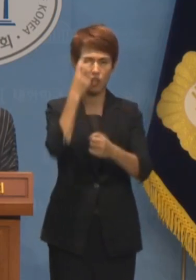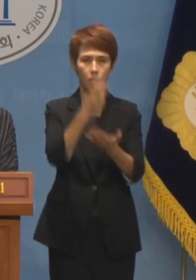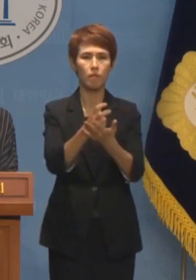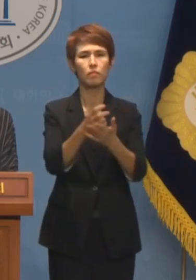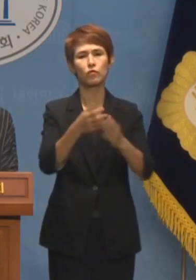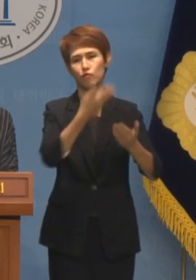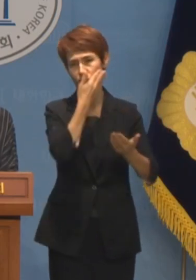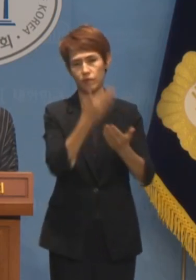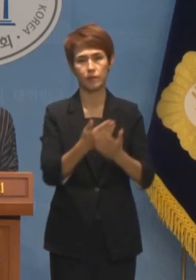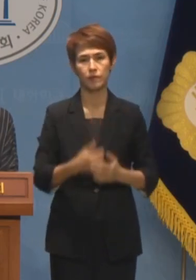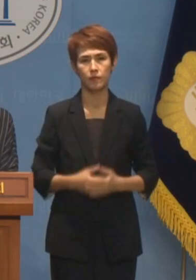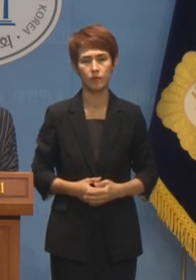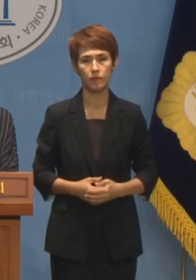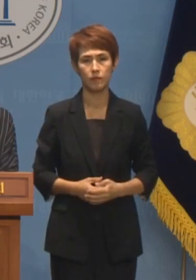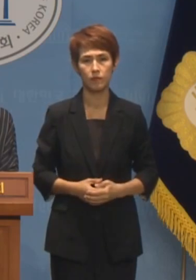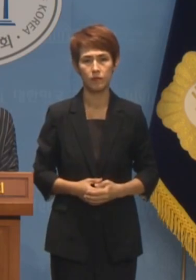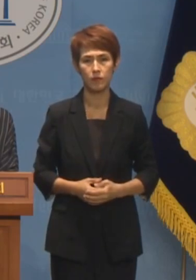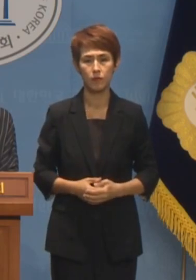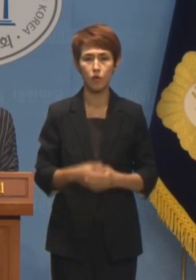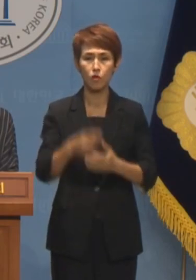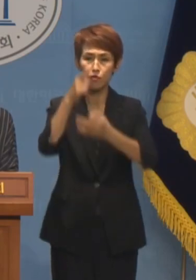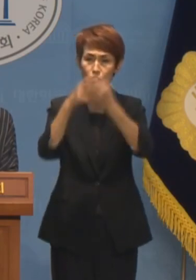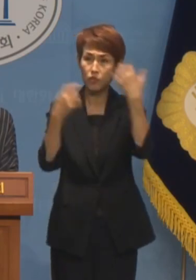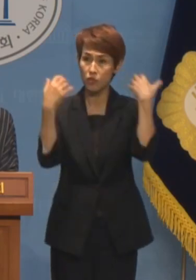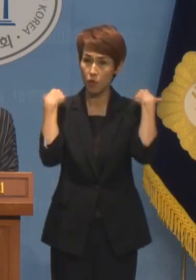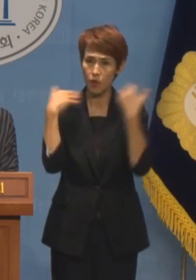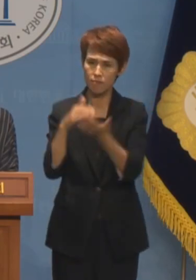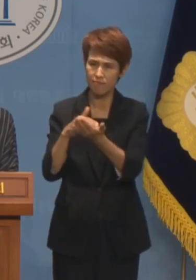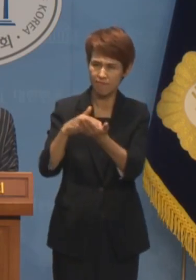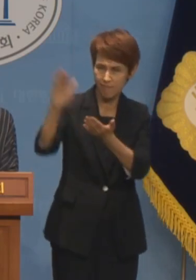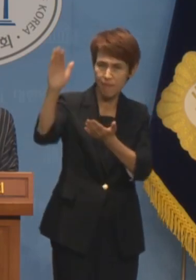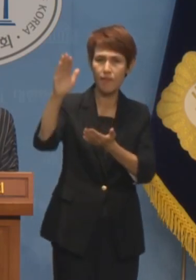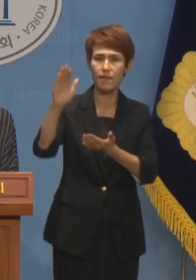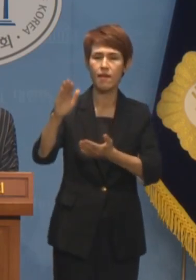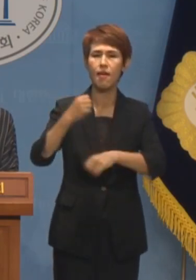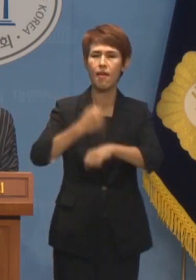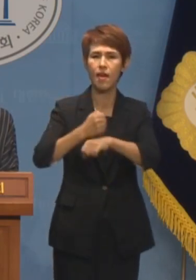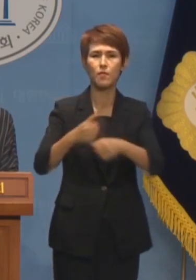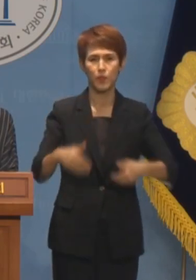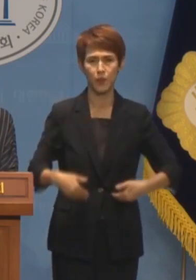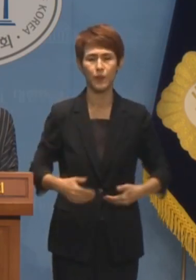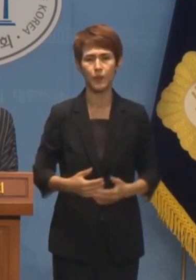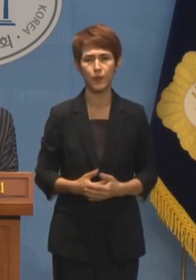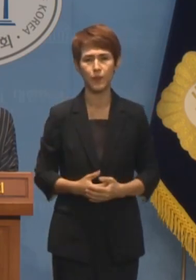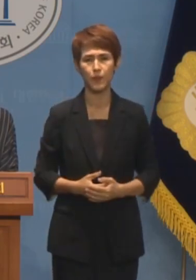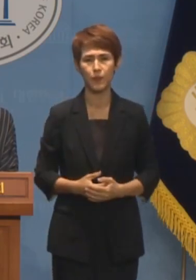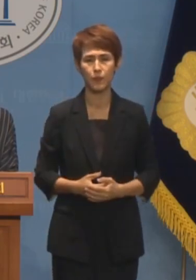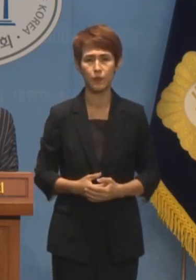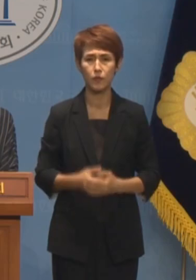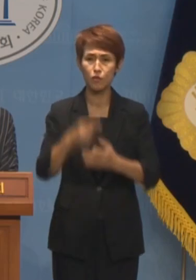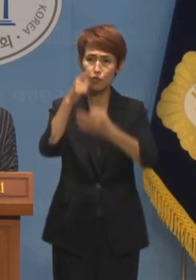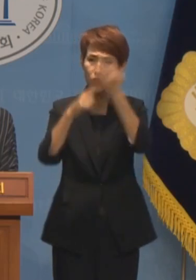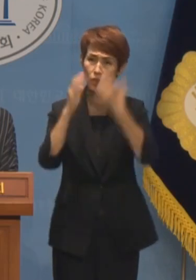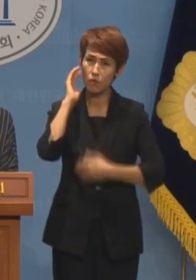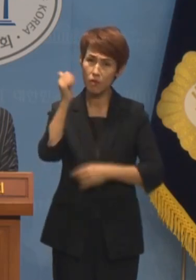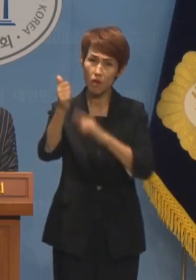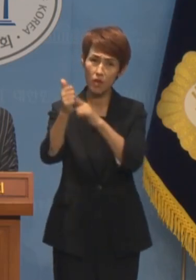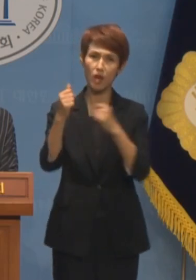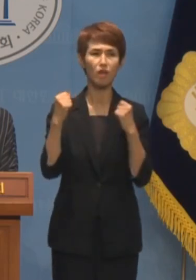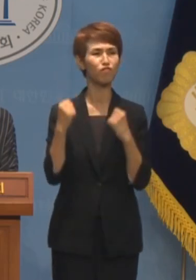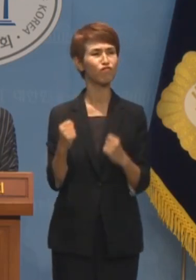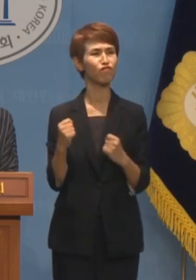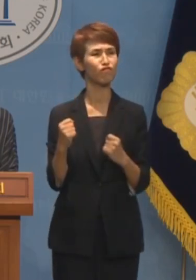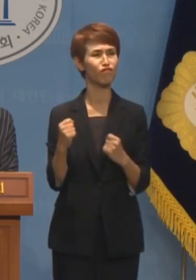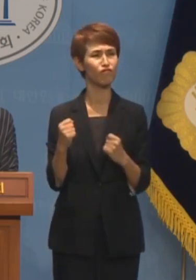더불어 윤석열 정권의 퇴진을 하루라도 앞당겨야 합니다. 윤석열 대통령이 자리에서